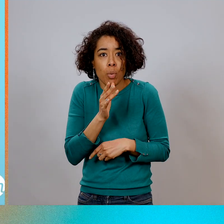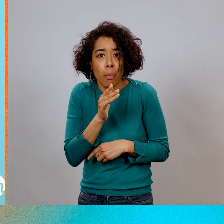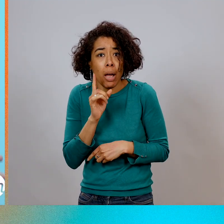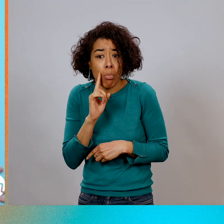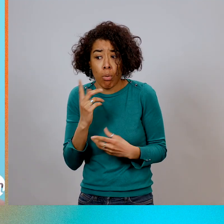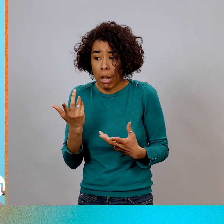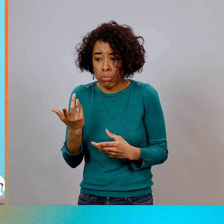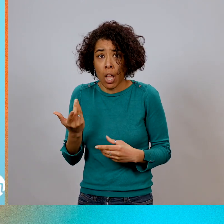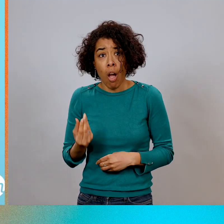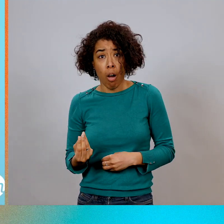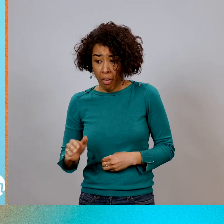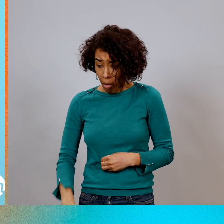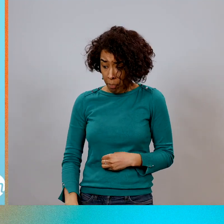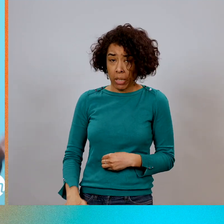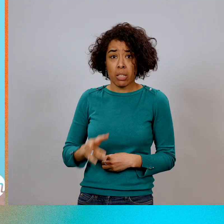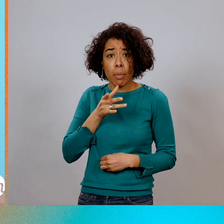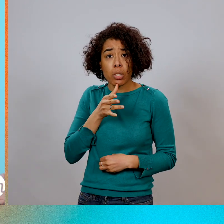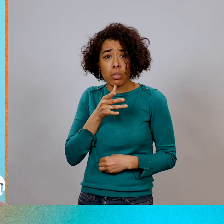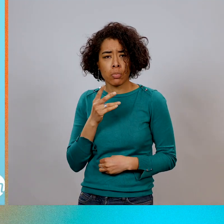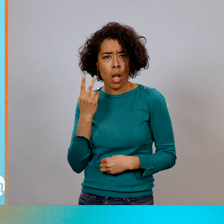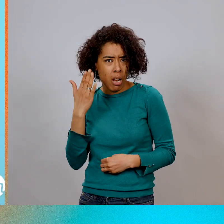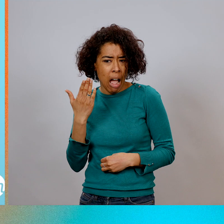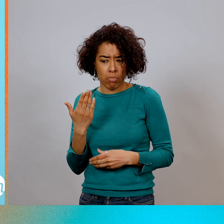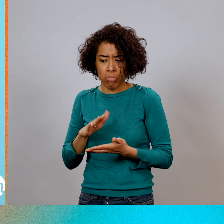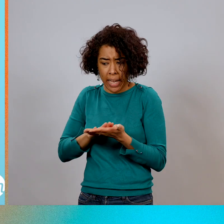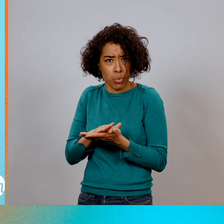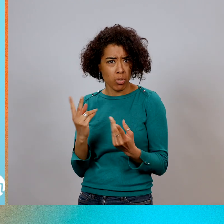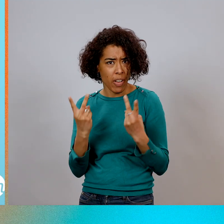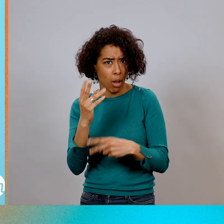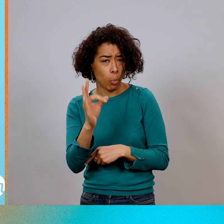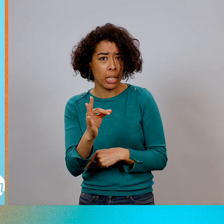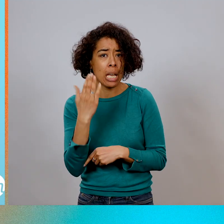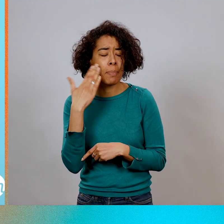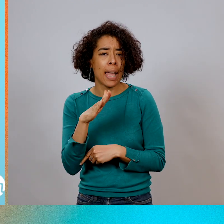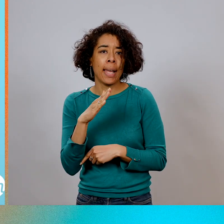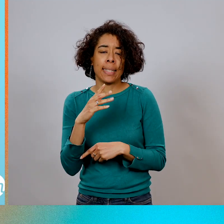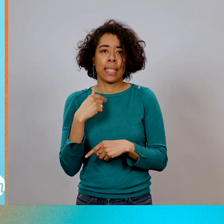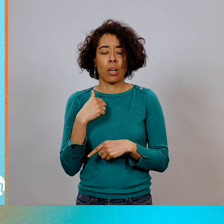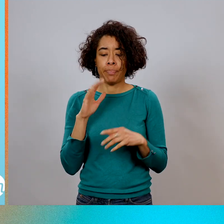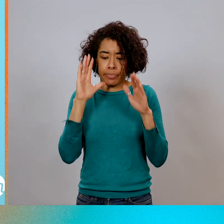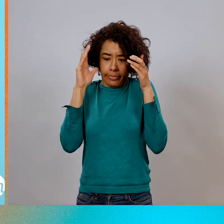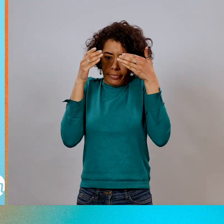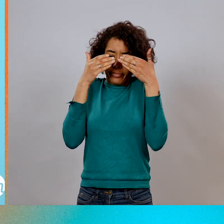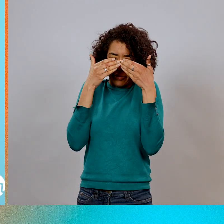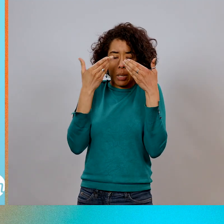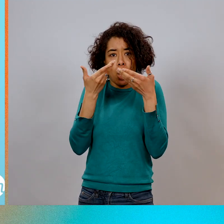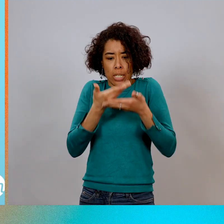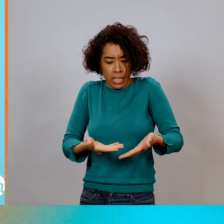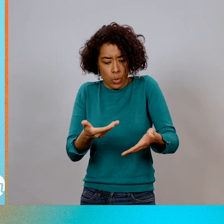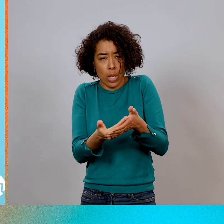même des excuses valables. Ce ne pas des excuses bidons. Mais la réalité, on s'enferme dans une pensée de « Parce que j'ai cette problématique-là, je ne pourrai